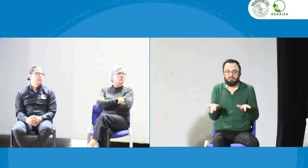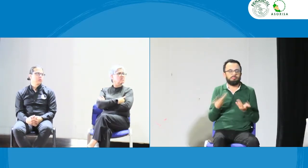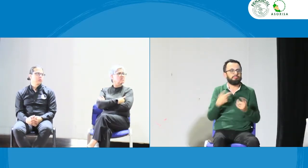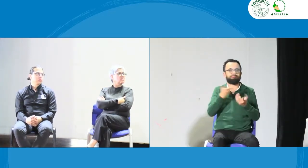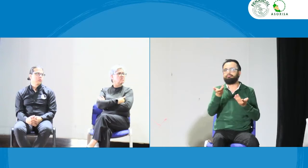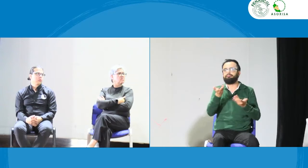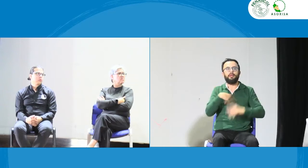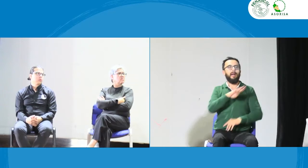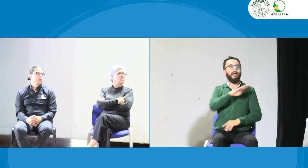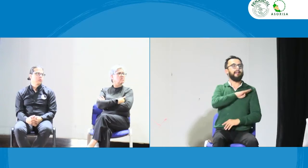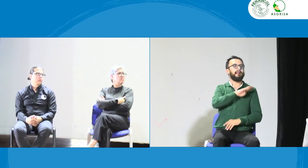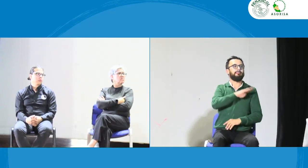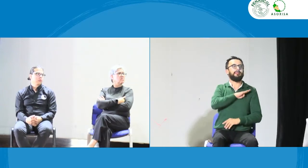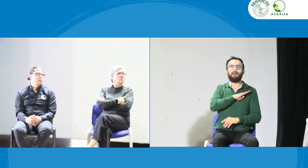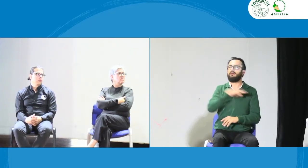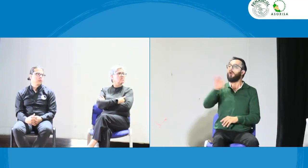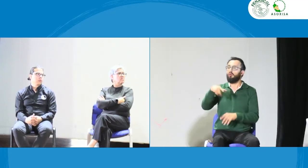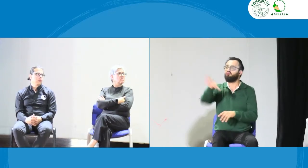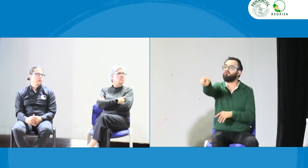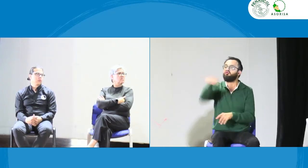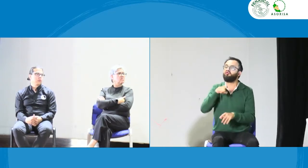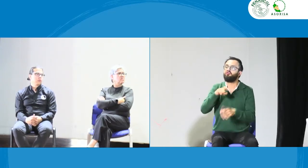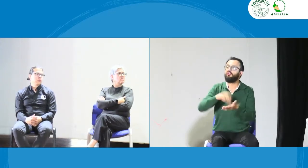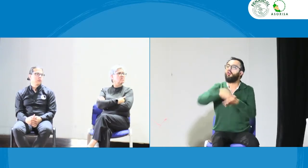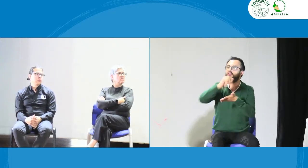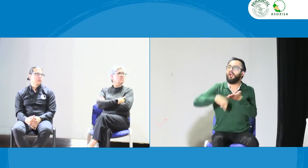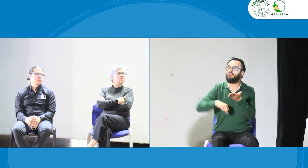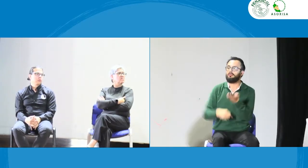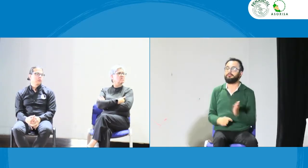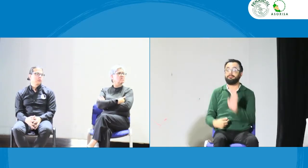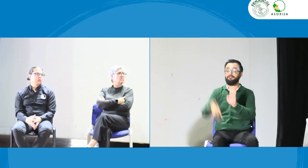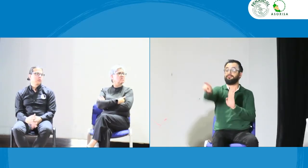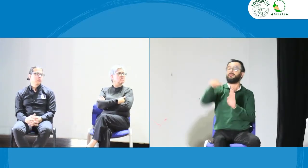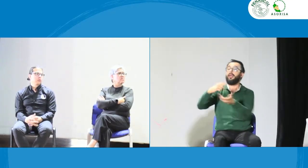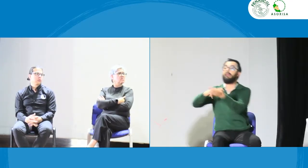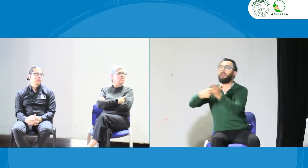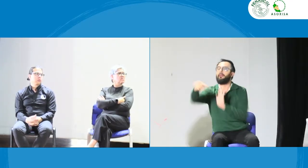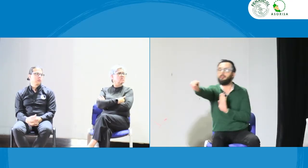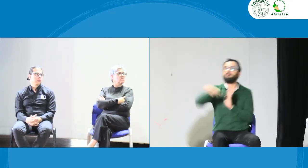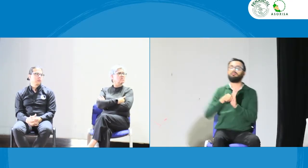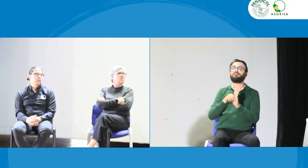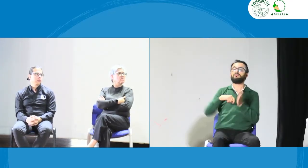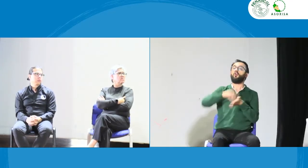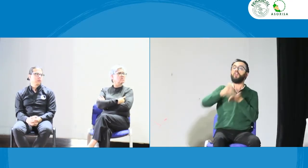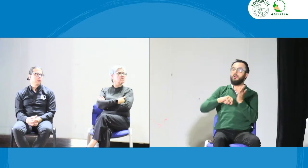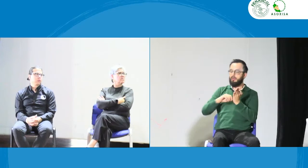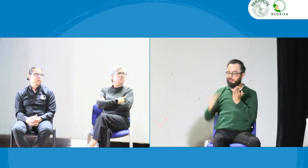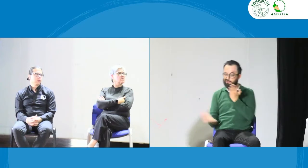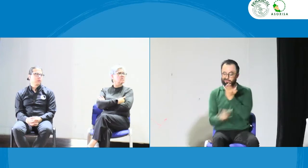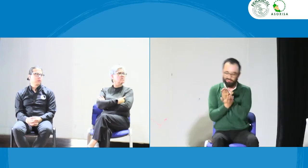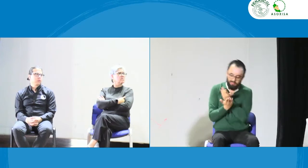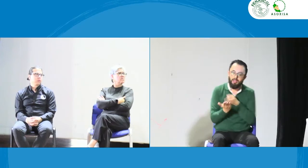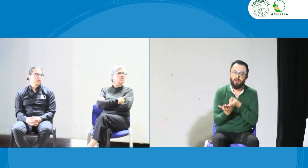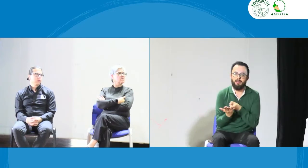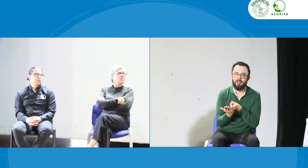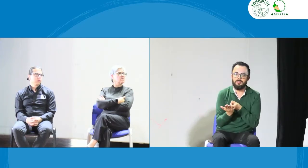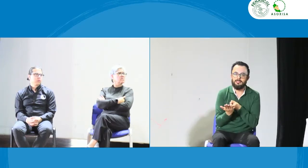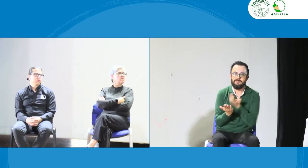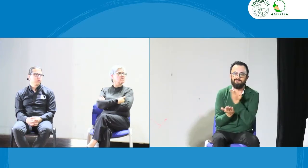Sebas, es algo que nosotros tenemos que llevar. Por ejemplo, si en las alcaldías se va a contratar un servicio de intérpretación, debe